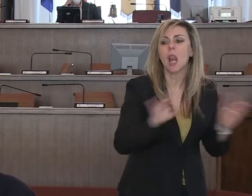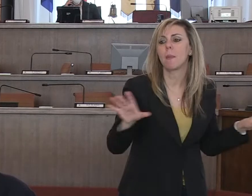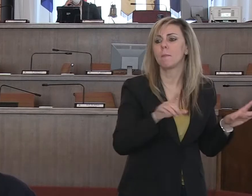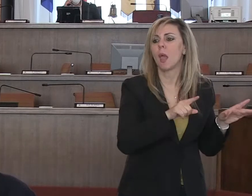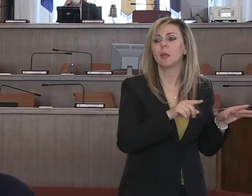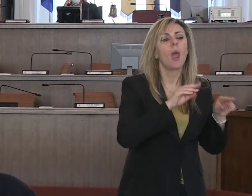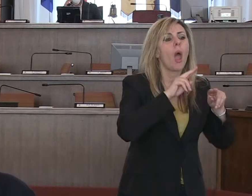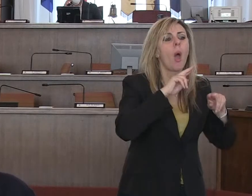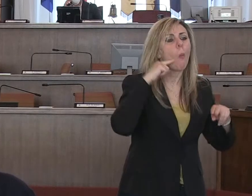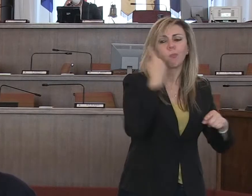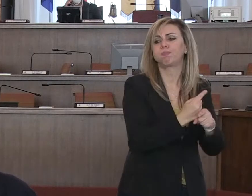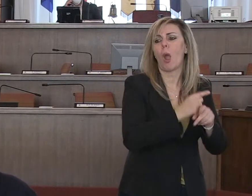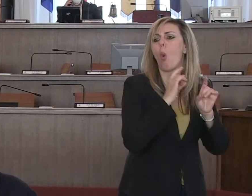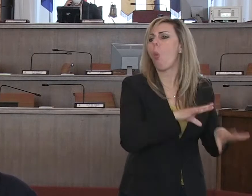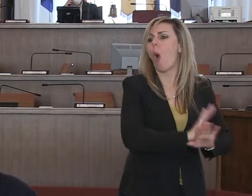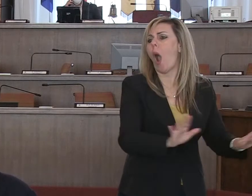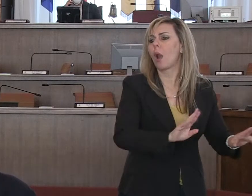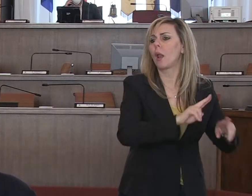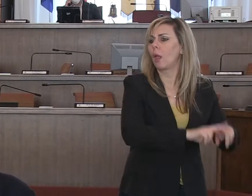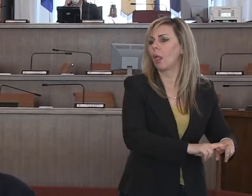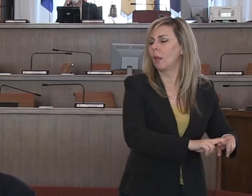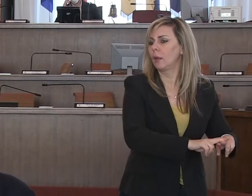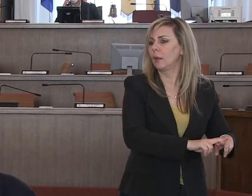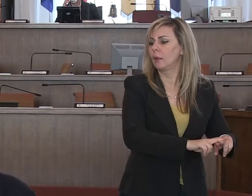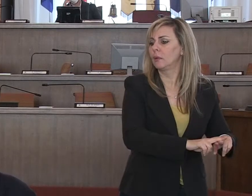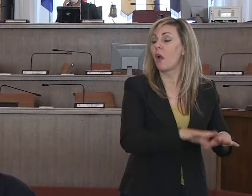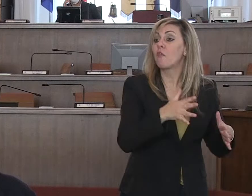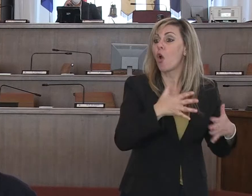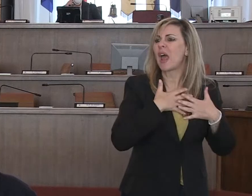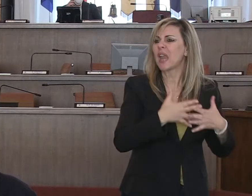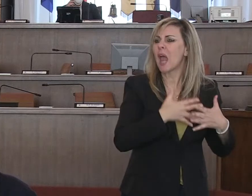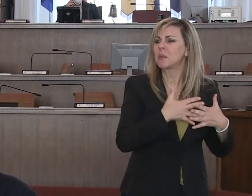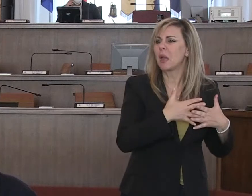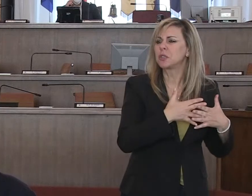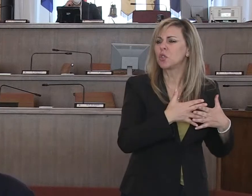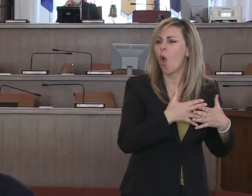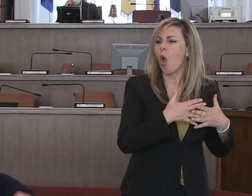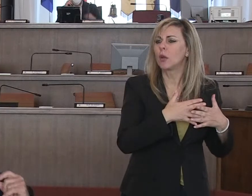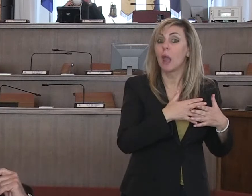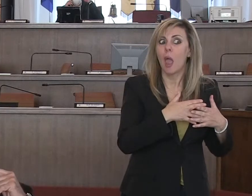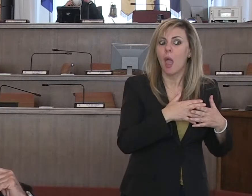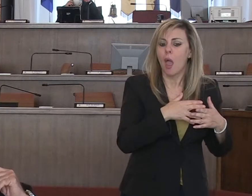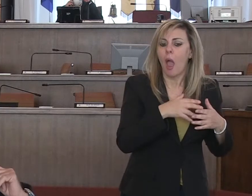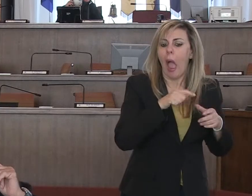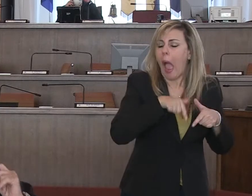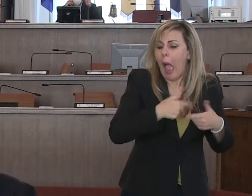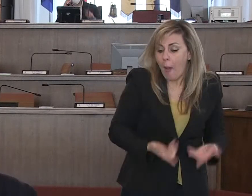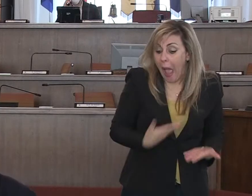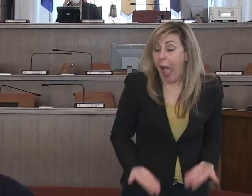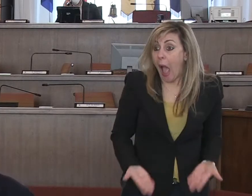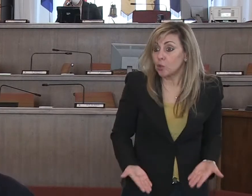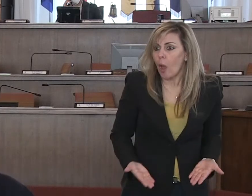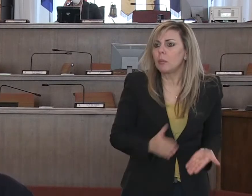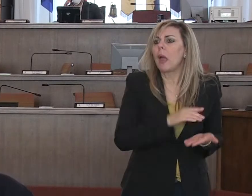uguali, forse nei prossimi giorni qualche rianimazione dovremo sporcarla, ma per il momento ancora abbiamo rianimazioni